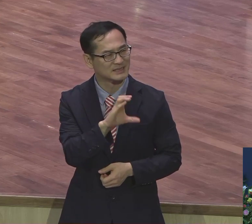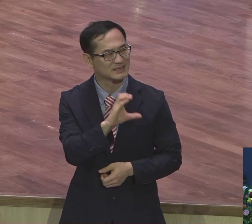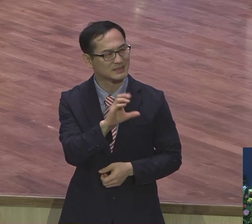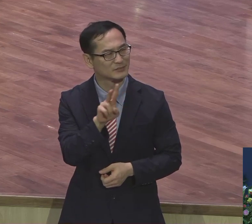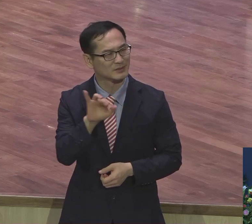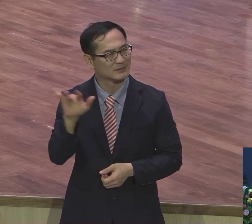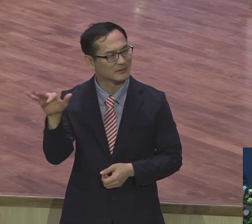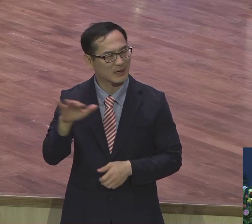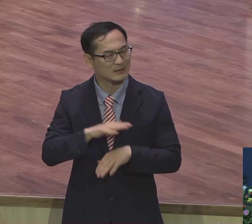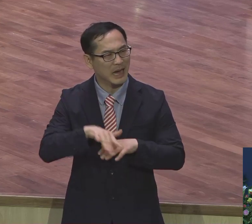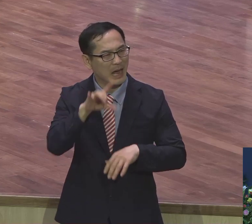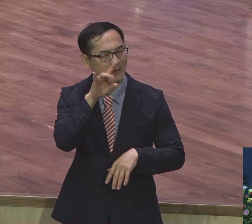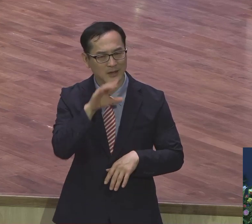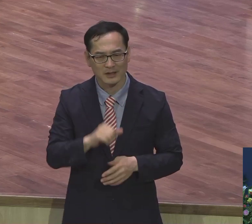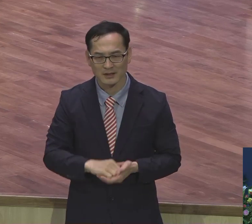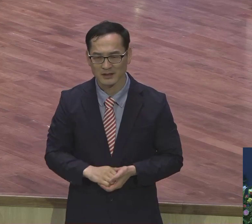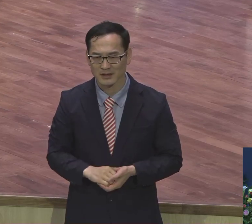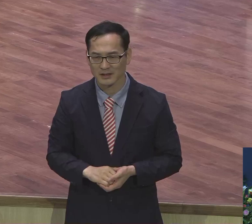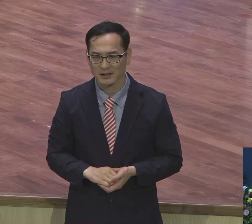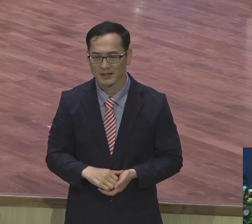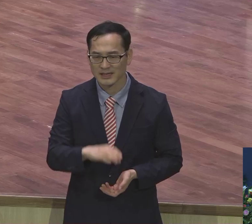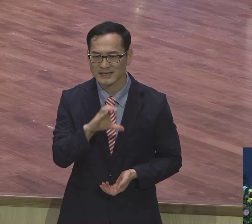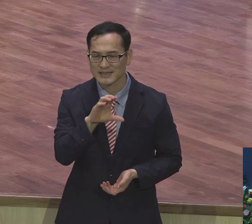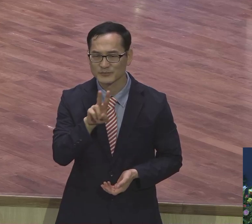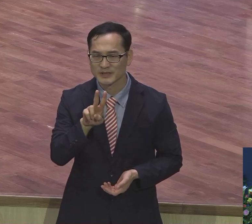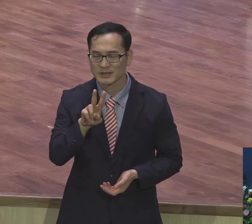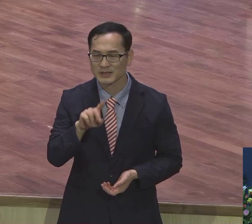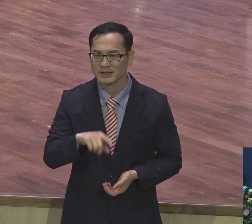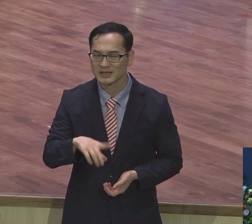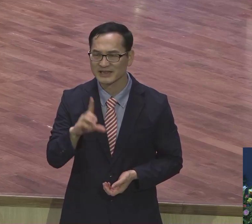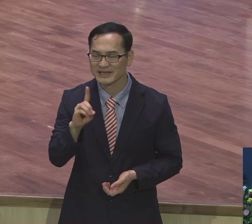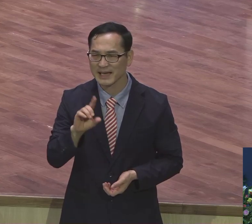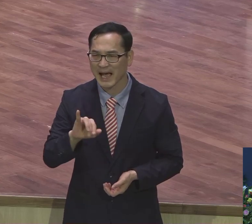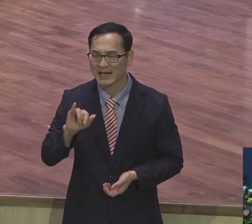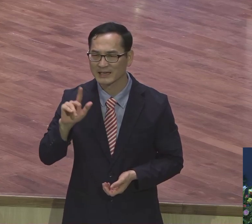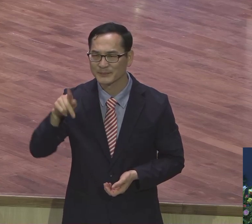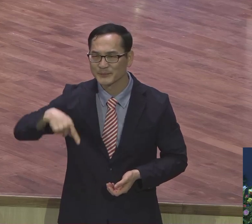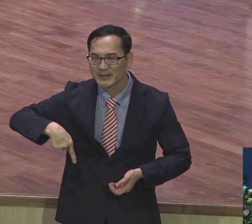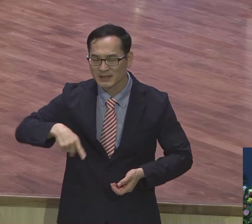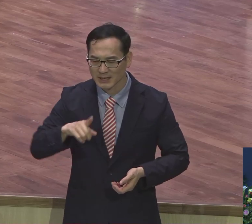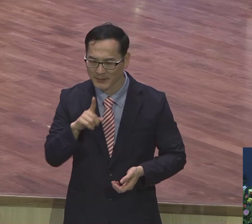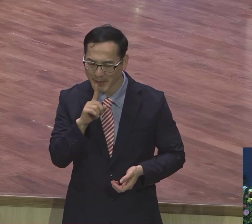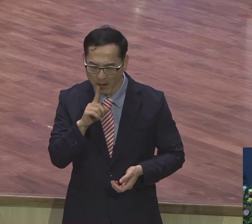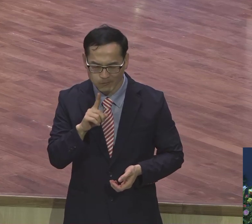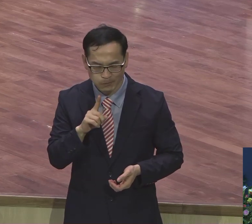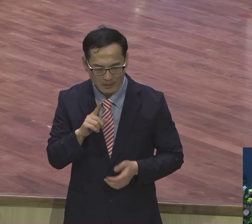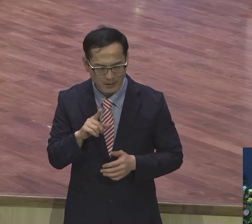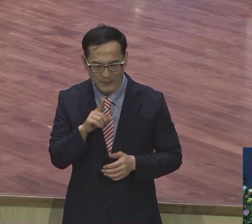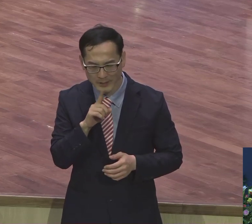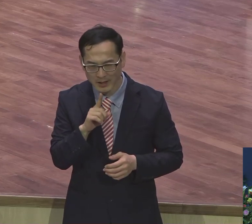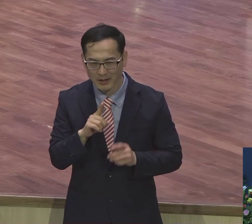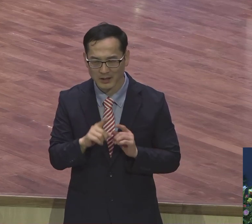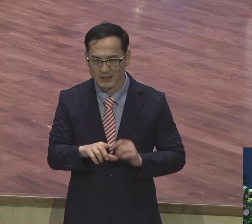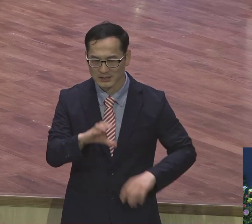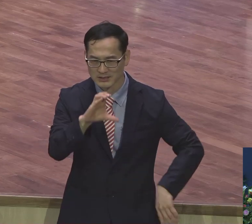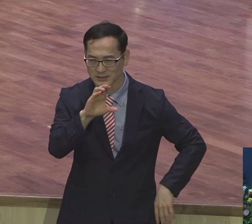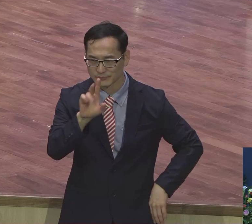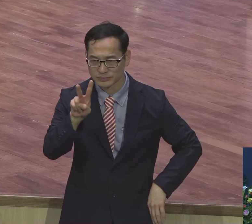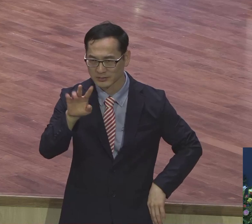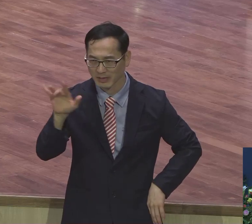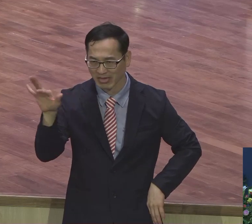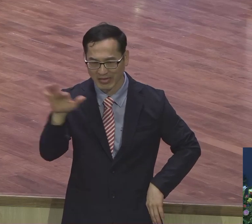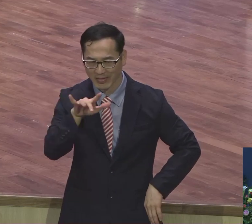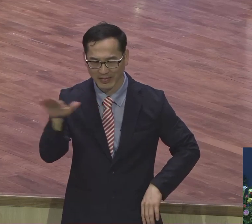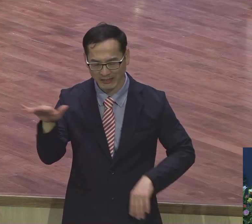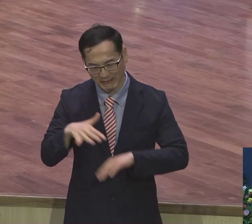어른들 들을 때 CVDIP 발음도 잘 안 되는 판에 지금. 뭐 되겠어요? 그런데 이러면 CVDIP가 어른 거